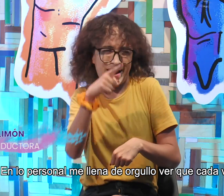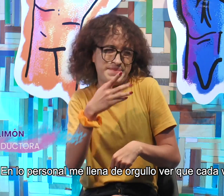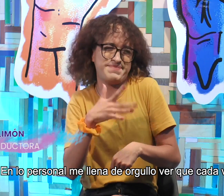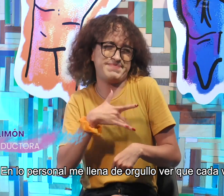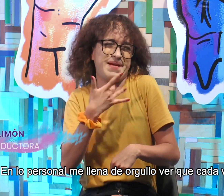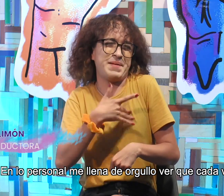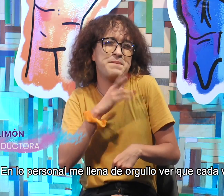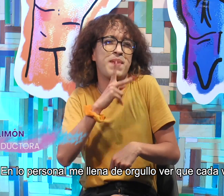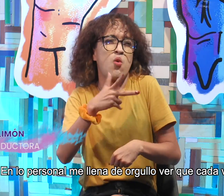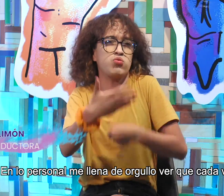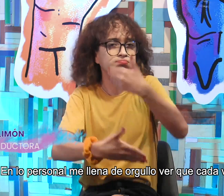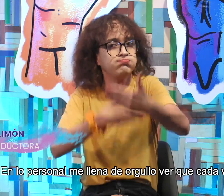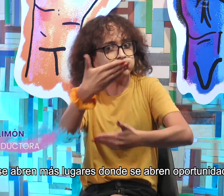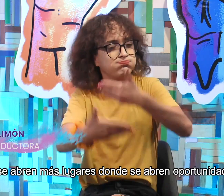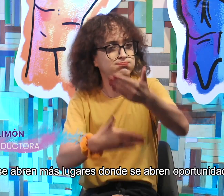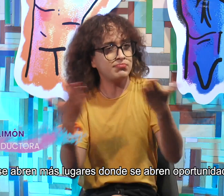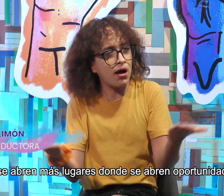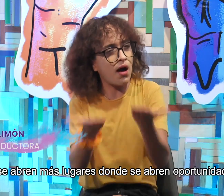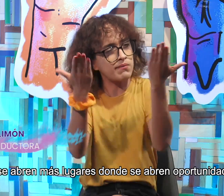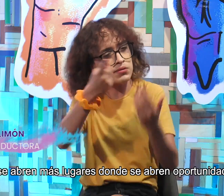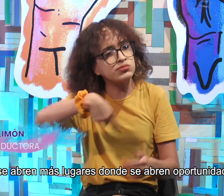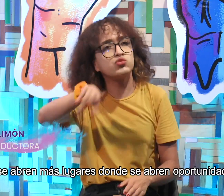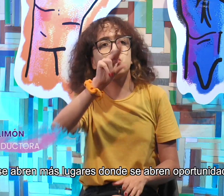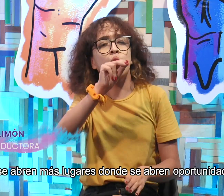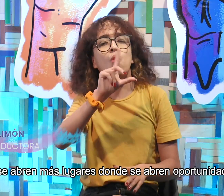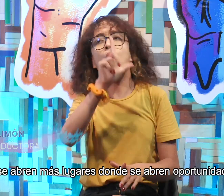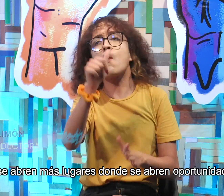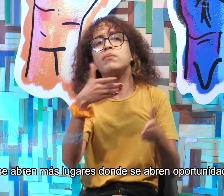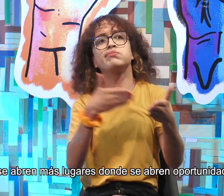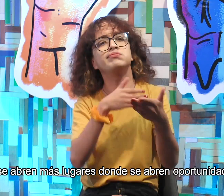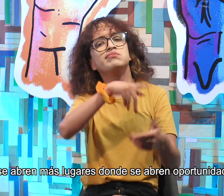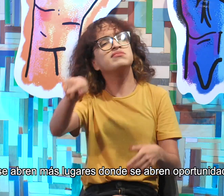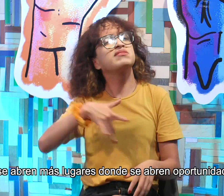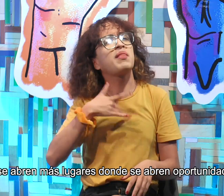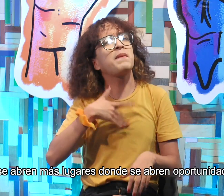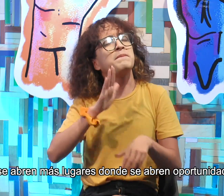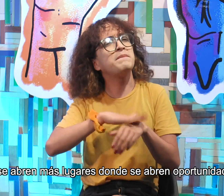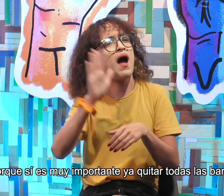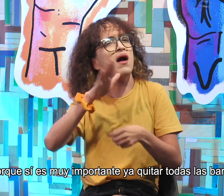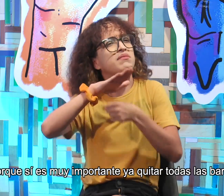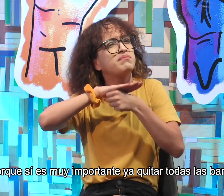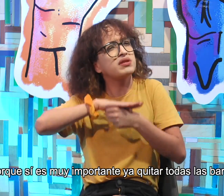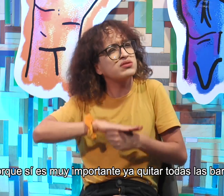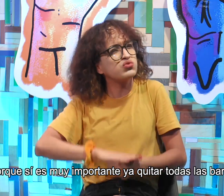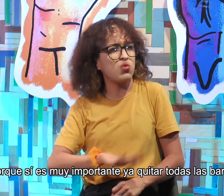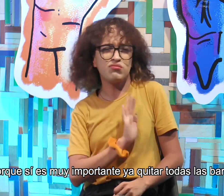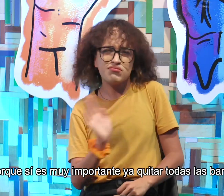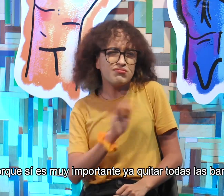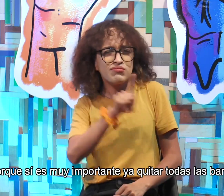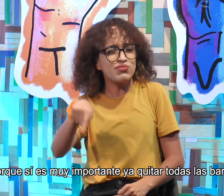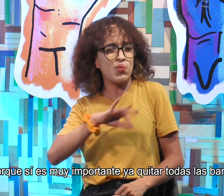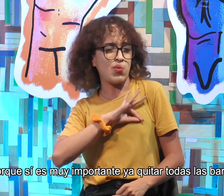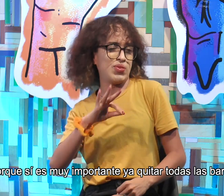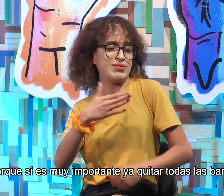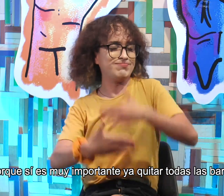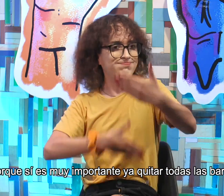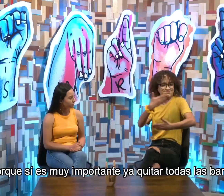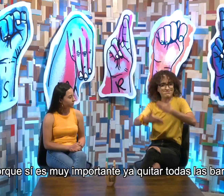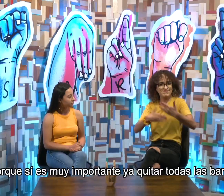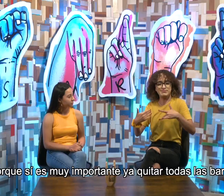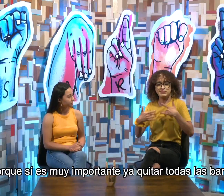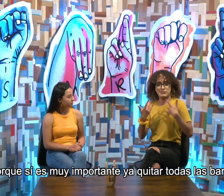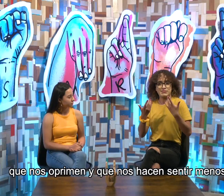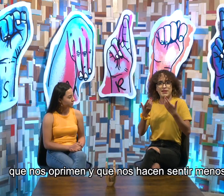ver que cada vez se abren más lugares donde se abren oportunidades porque sí es muy importante ya quitar